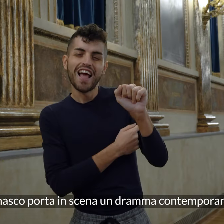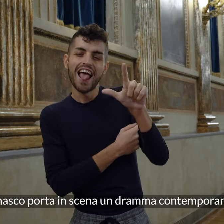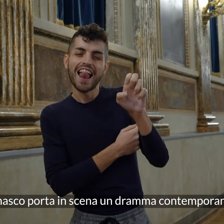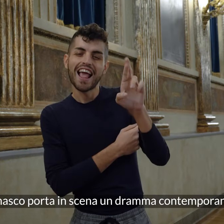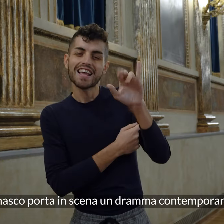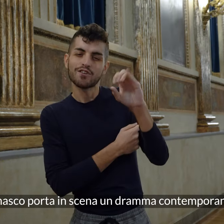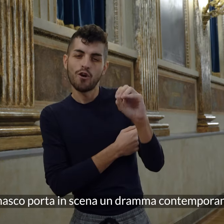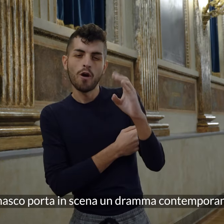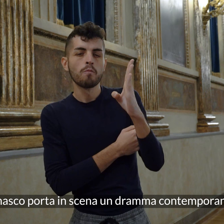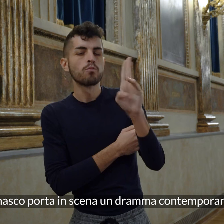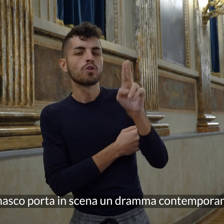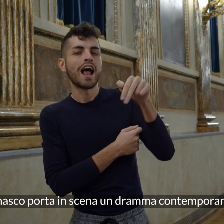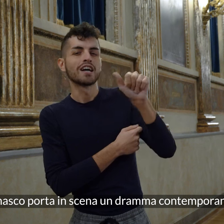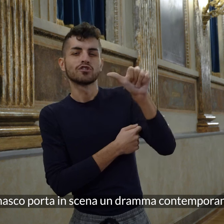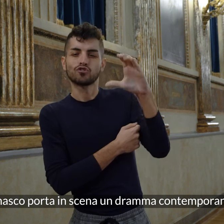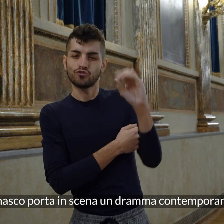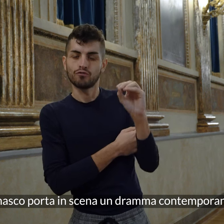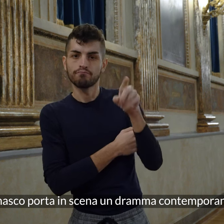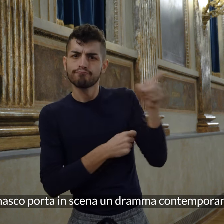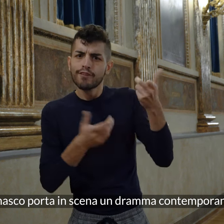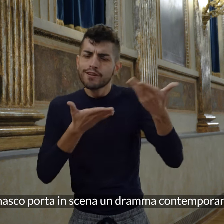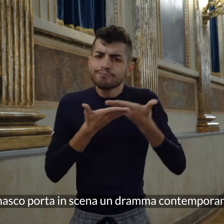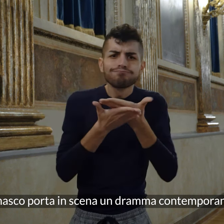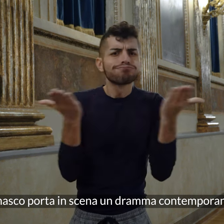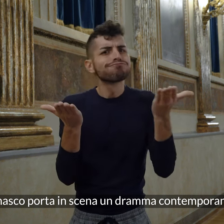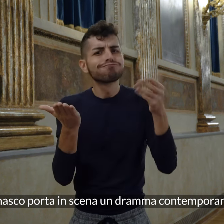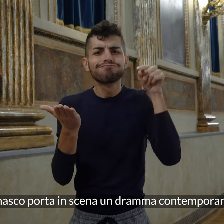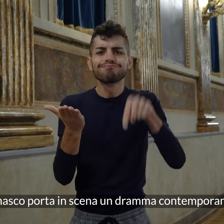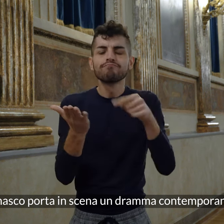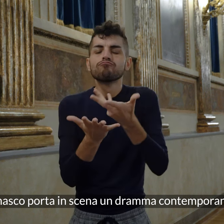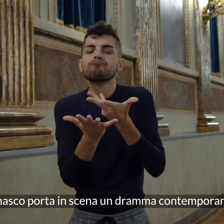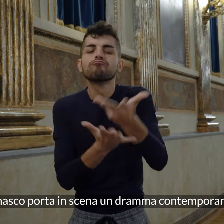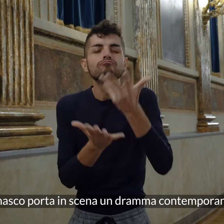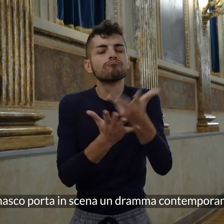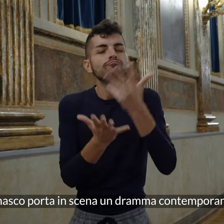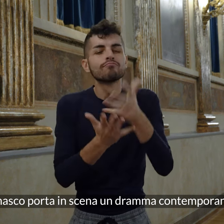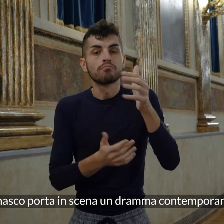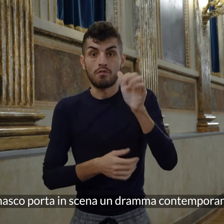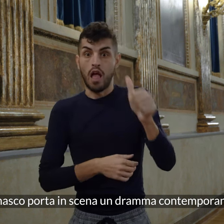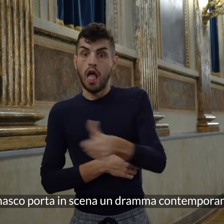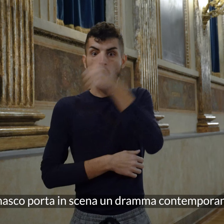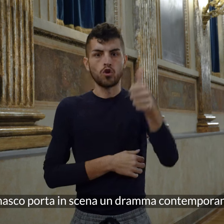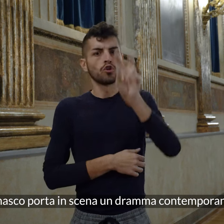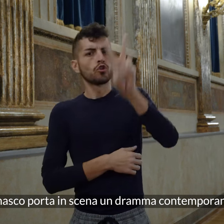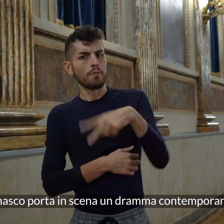Valerio Binasco porta in scena un dramma contemporaneo